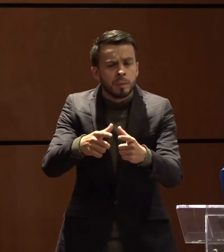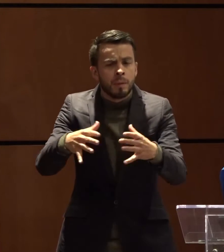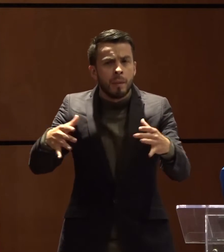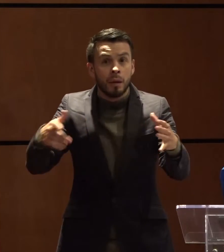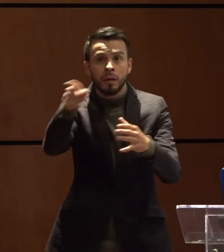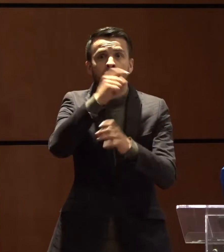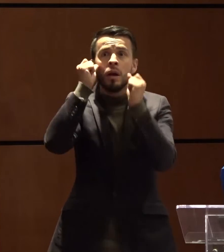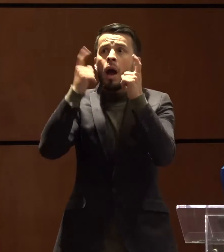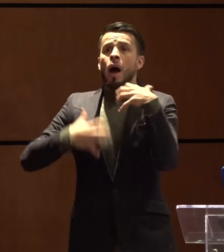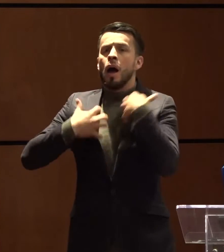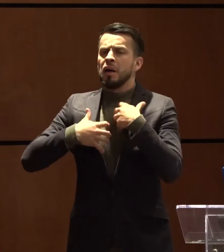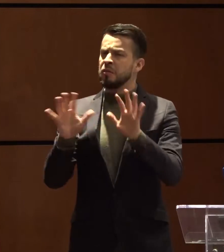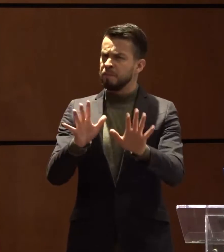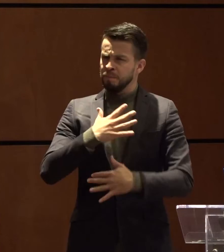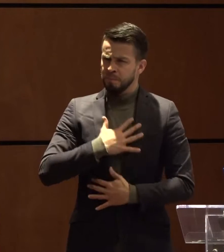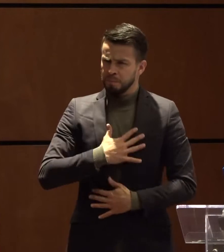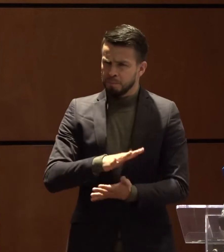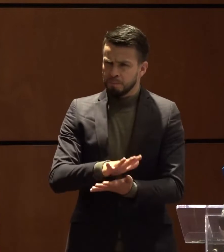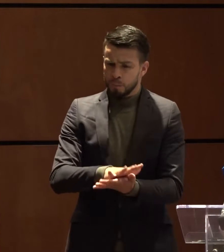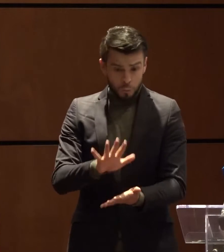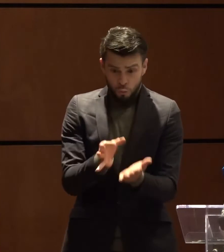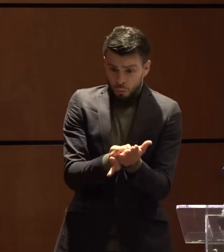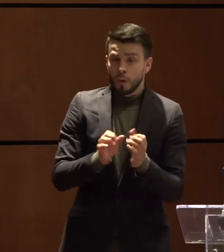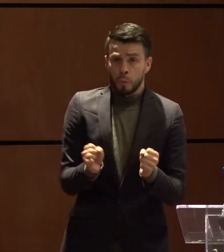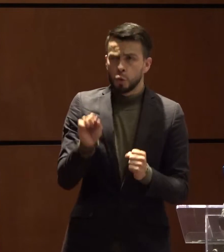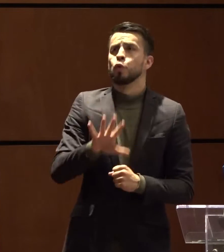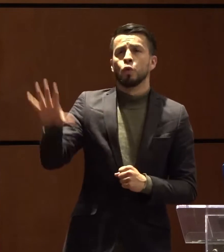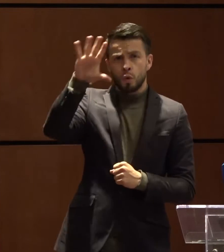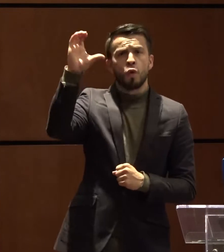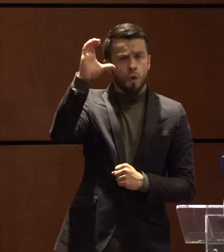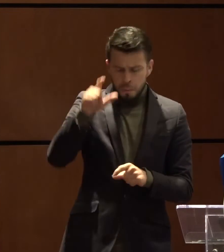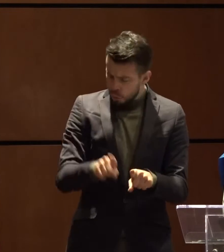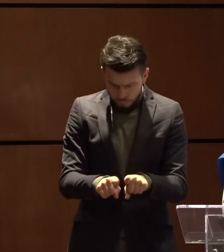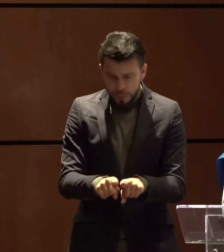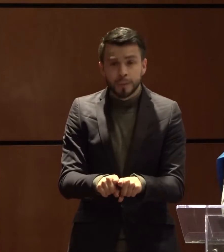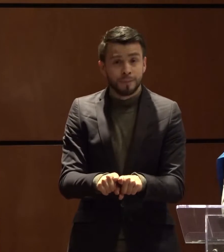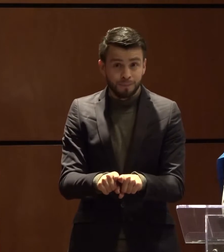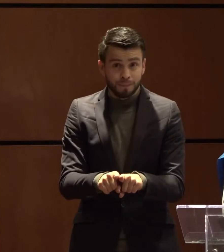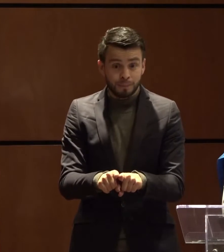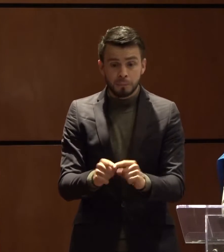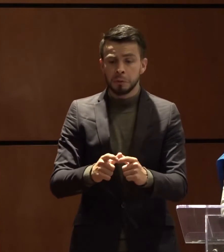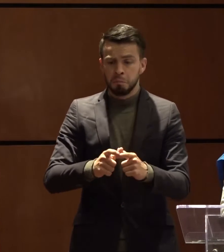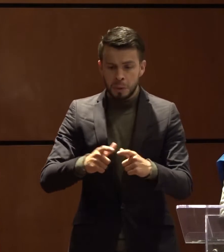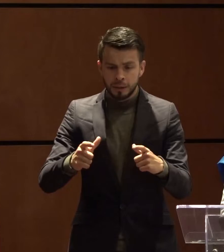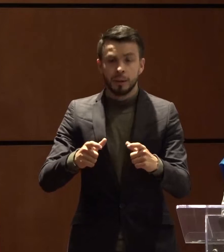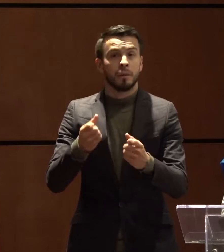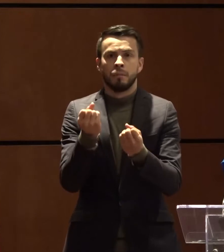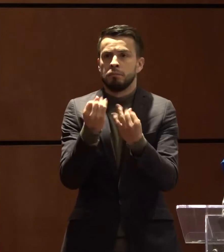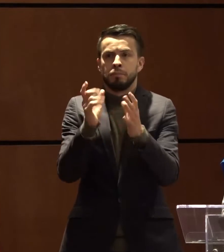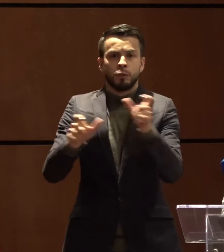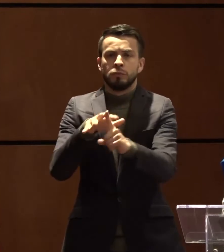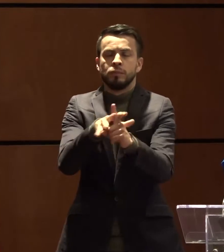en Bogotá y en toda Colombia. Entonces, por un lado el número de casos va a subir, pero